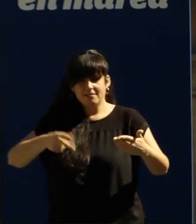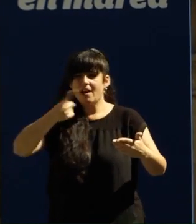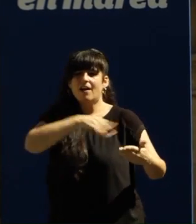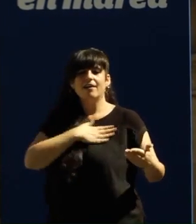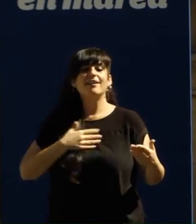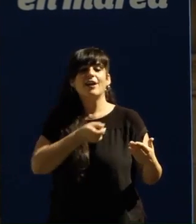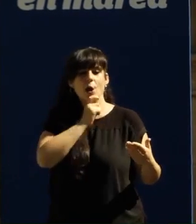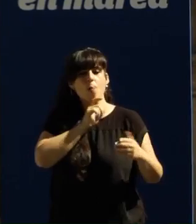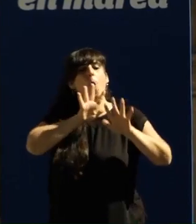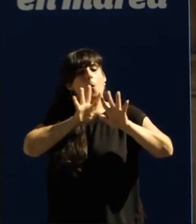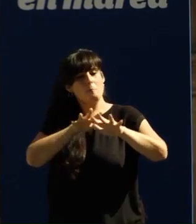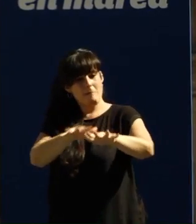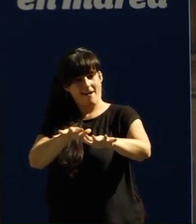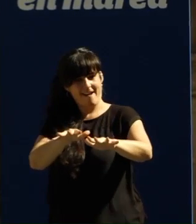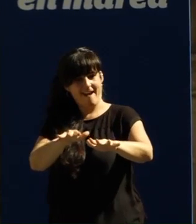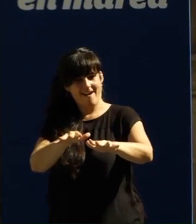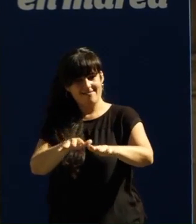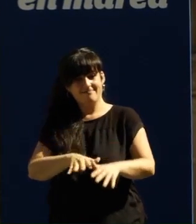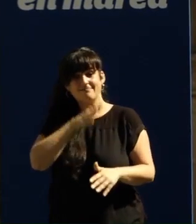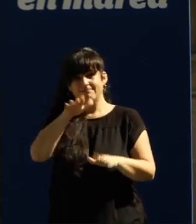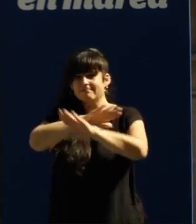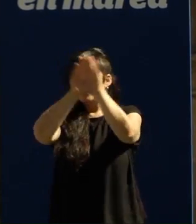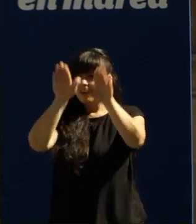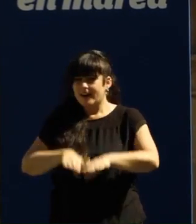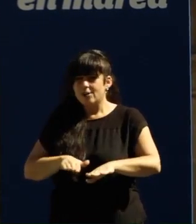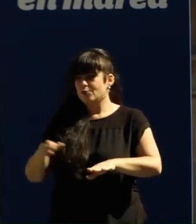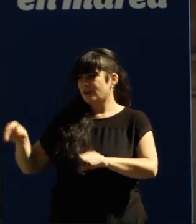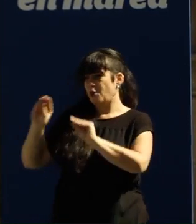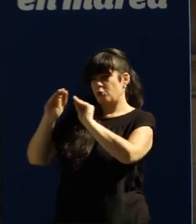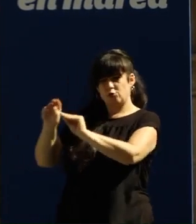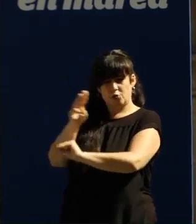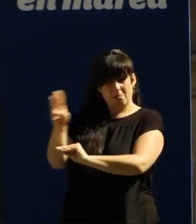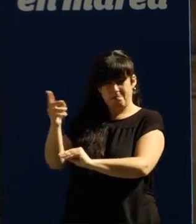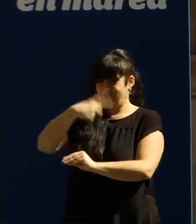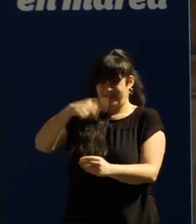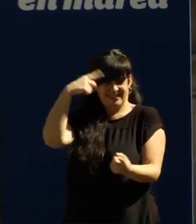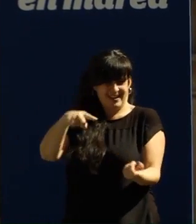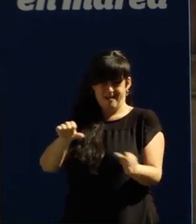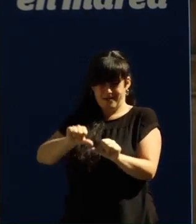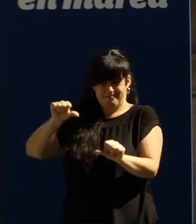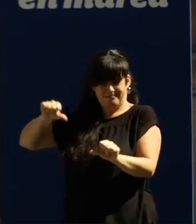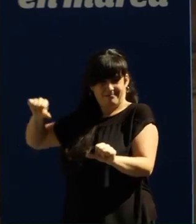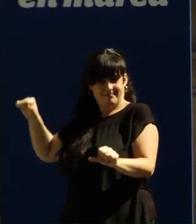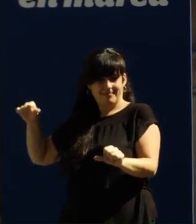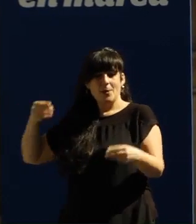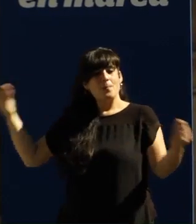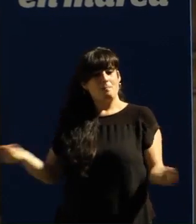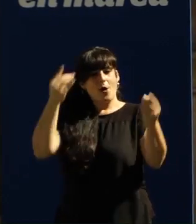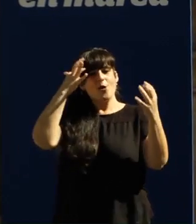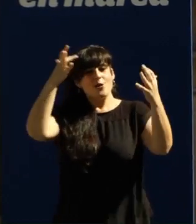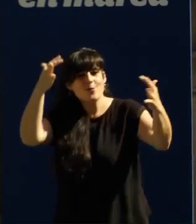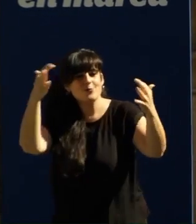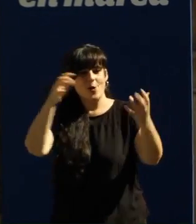é a Galicia de en Marea que xa conhecen o resultado cando gobernan eles que se sumen a esta onda de ledicia e de ilusión polo cambio